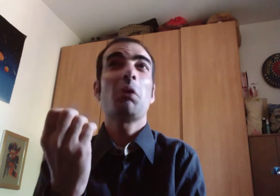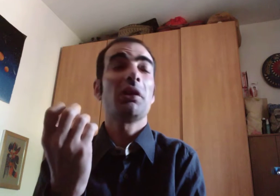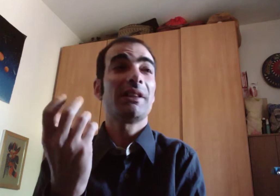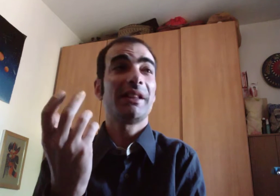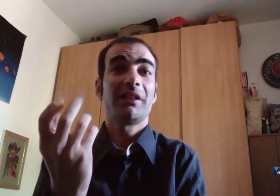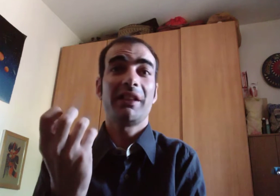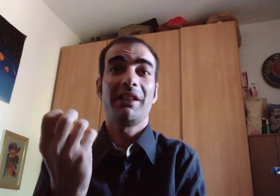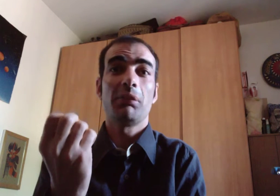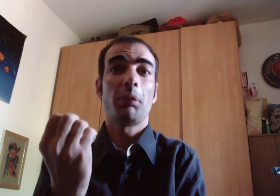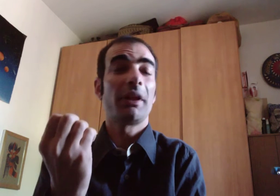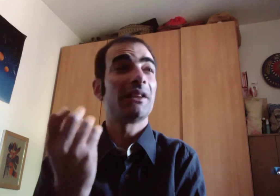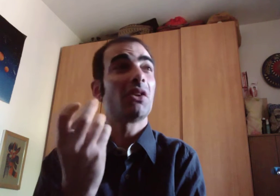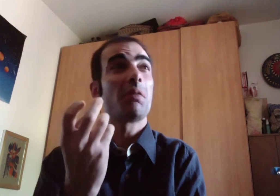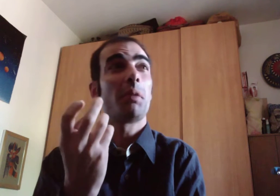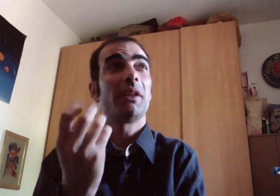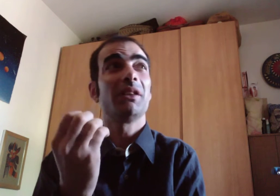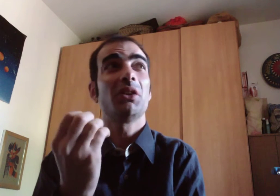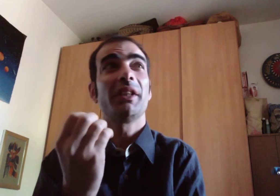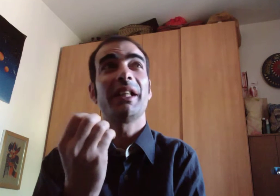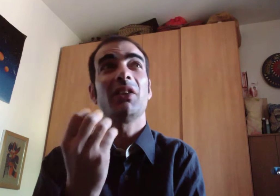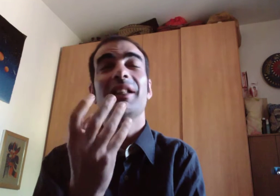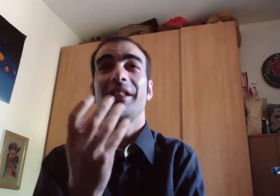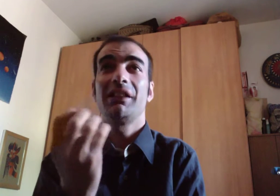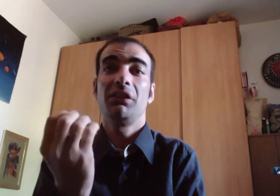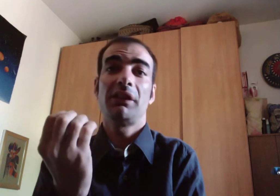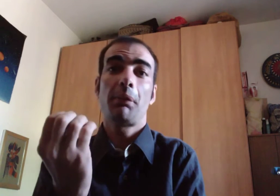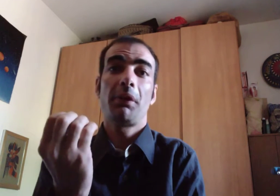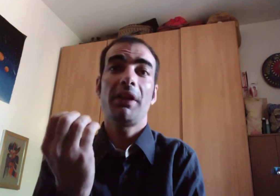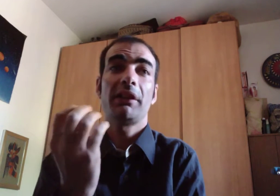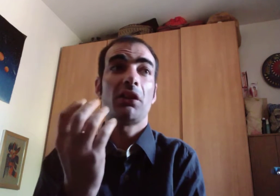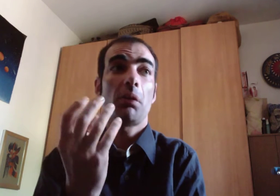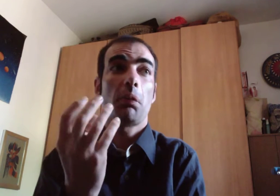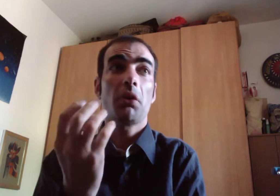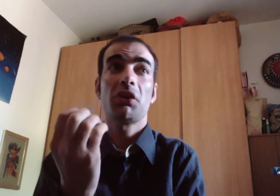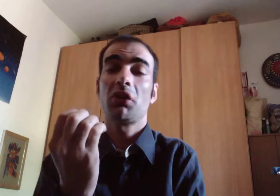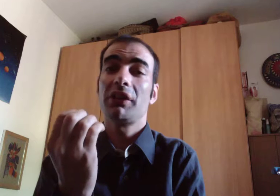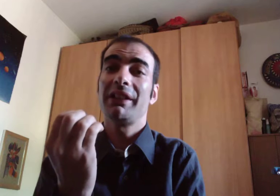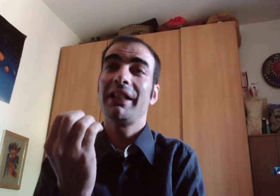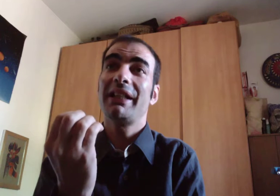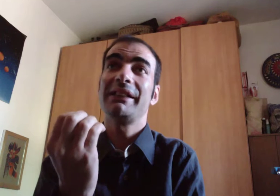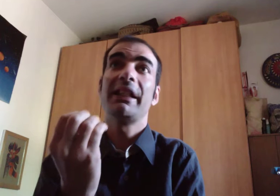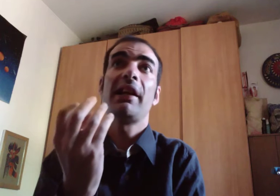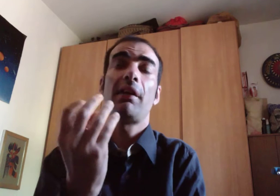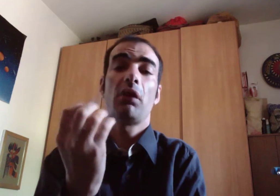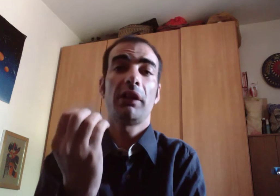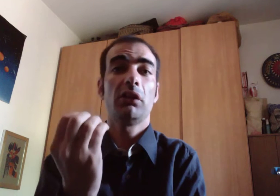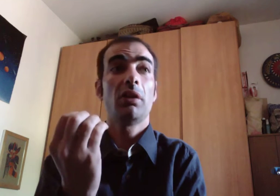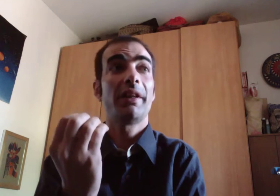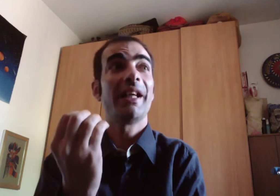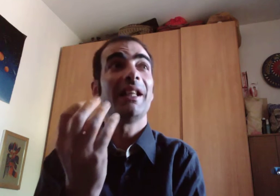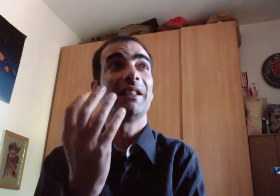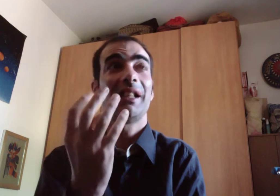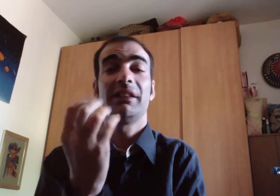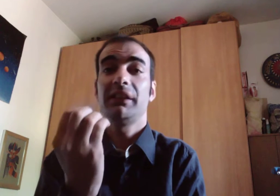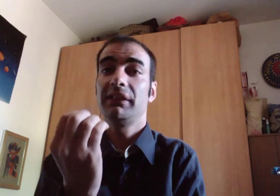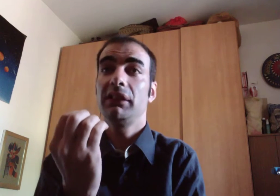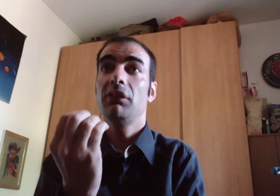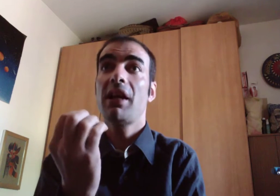molto assenteismo perché sono imprenditori che hanno altre attività private non possono dedicarsi al lavoratore alla trattativa